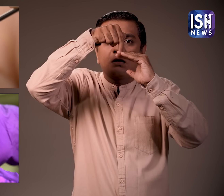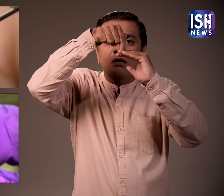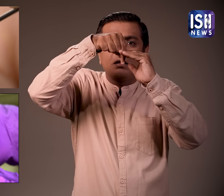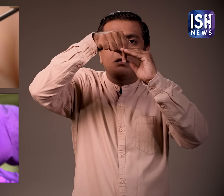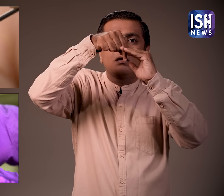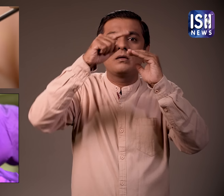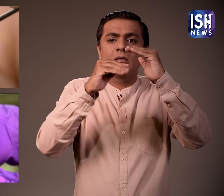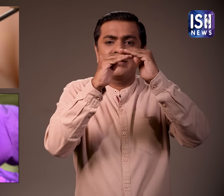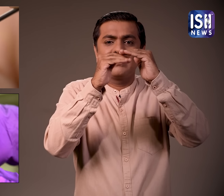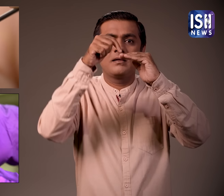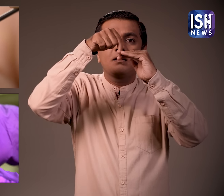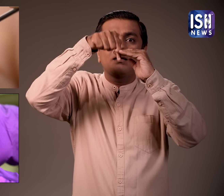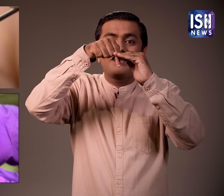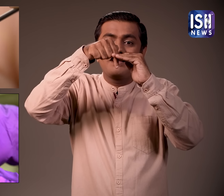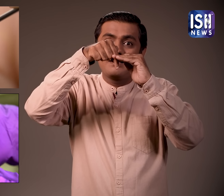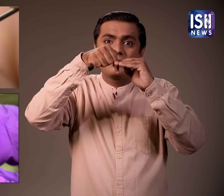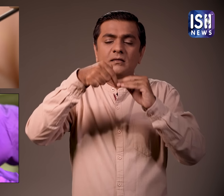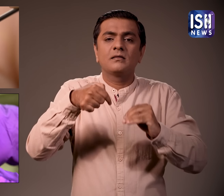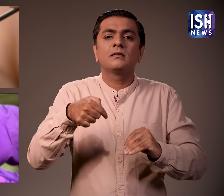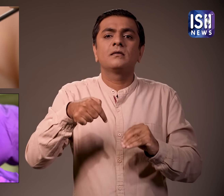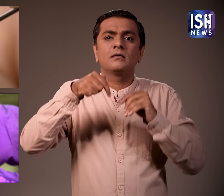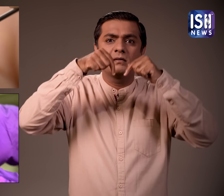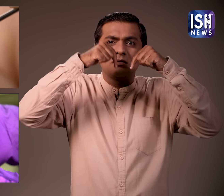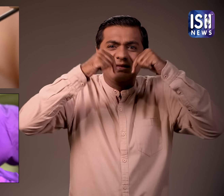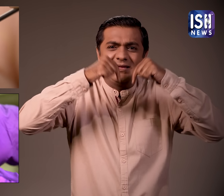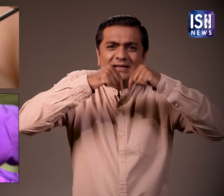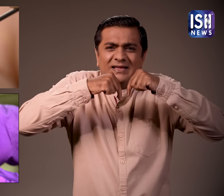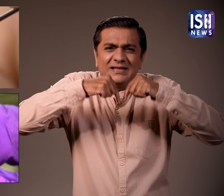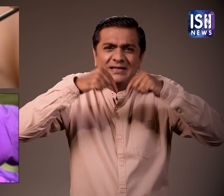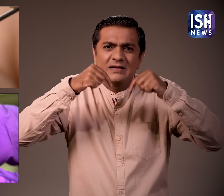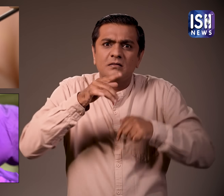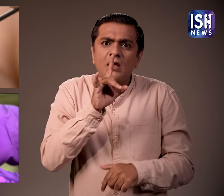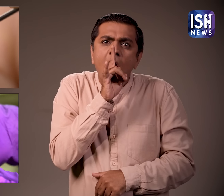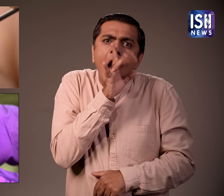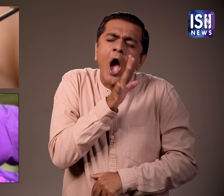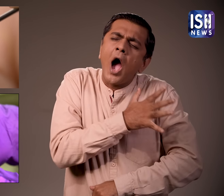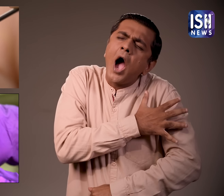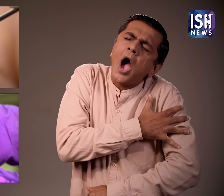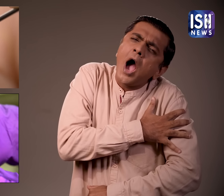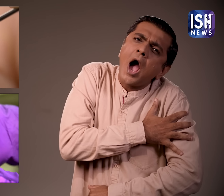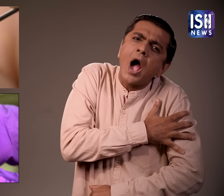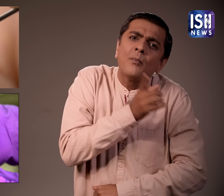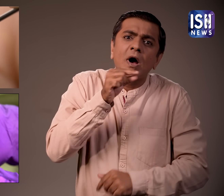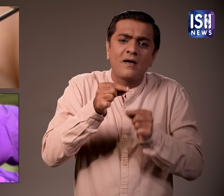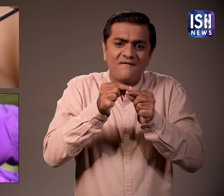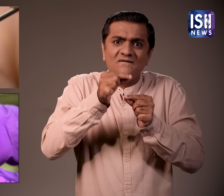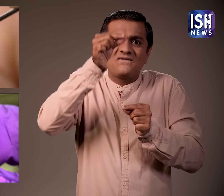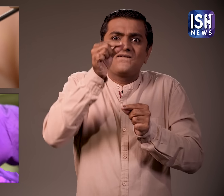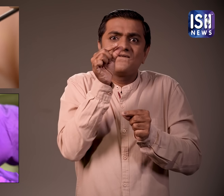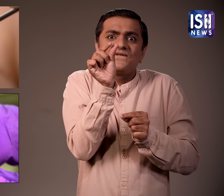विट्वचा के अंदर गहराई तक प्रवेश नहीं करते थे विट्वचा में कई छेत कर देते थे ये बहुत दर्दनाक होता